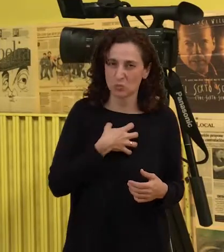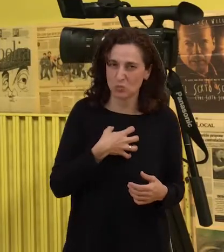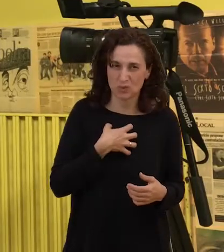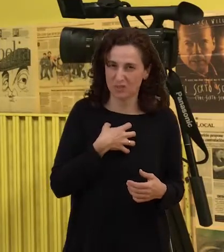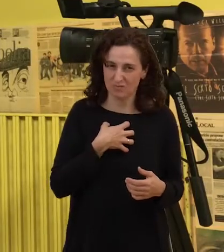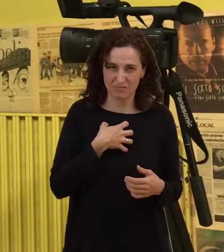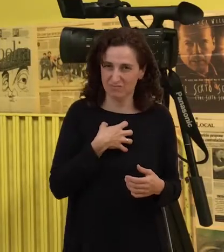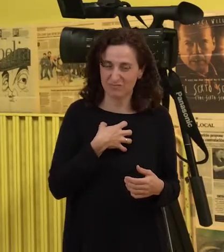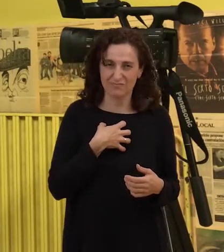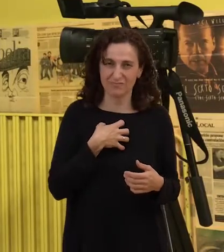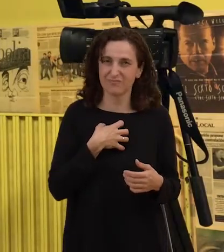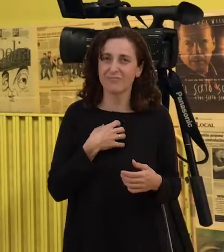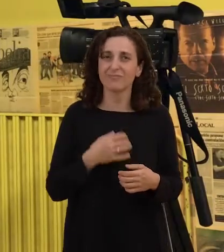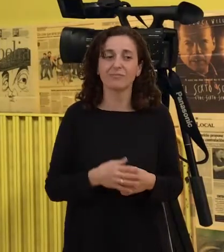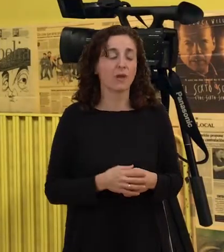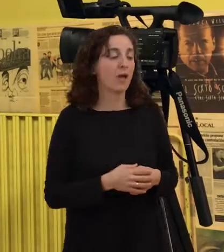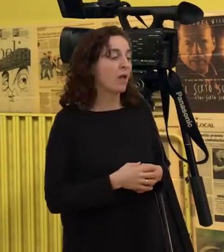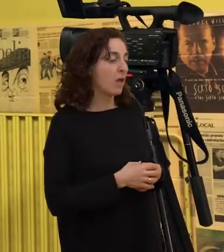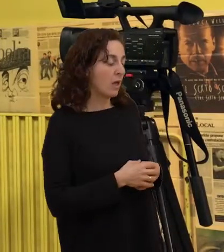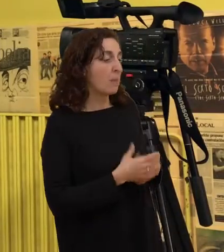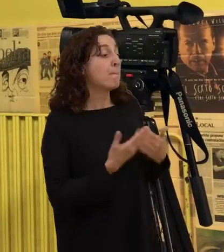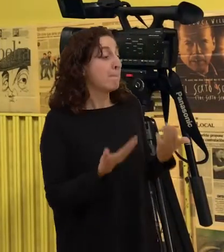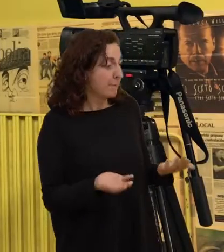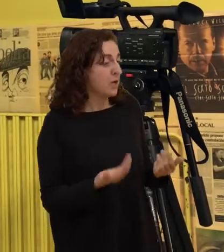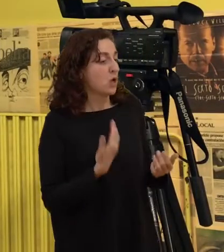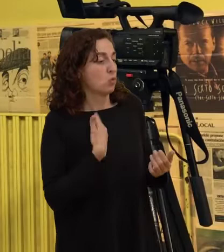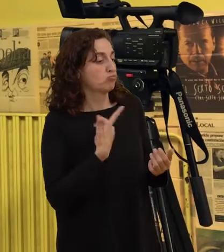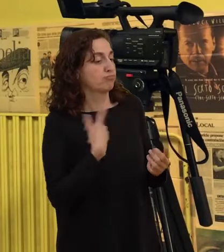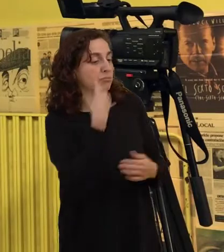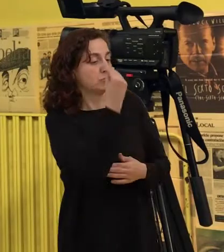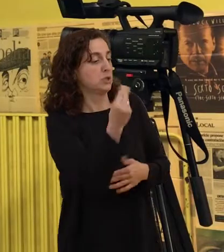televisión. ¿Y, sin embargo, sirve para visibilizar a la comunidad?